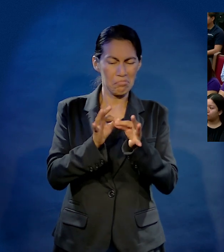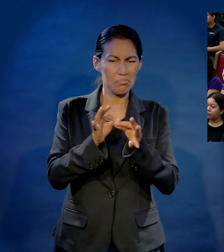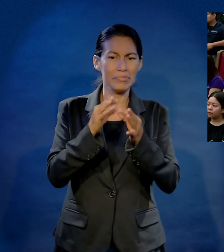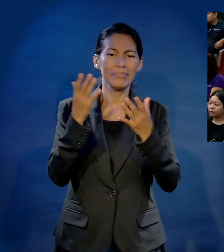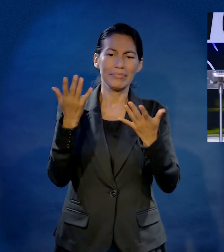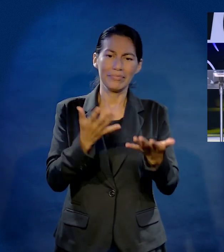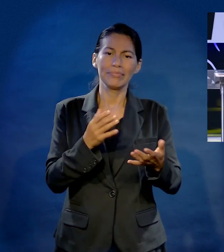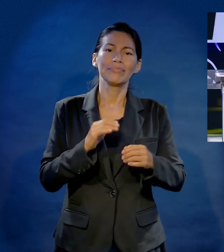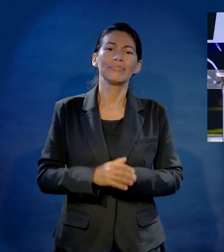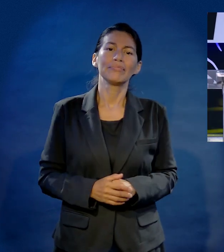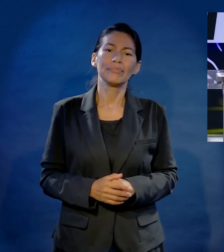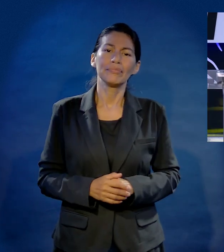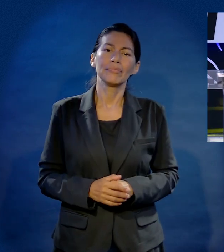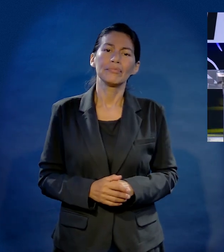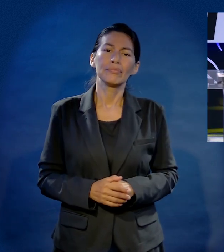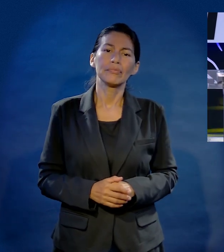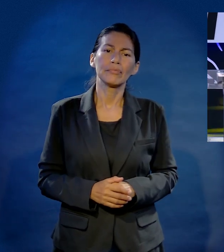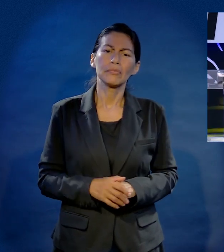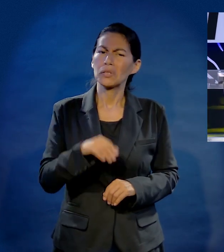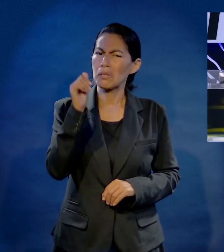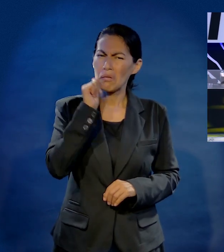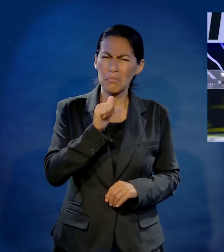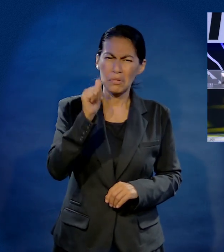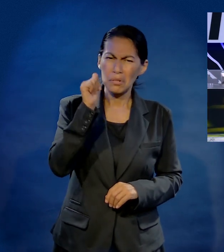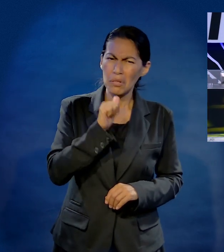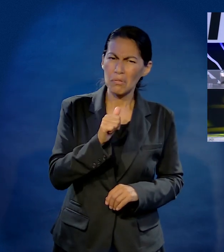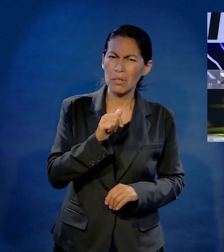La novia llegará a su debido tiempo. Y siempre así.